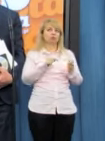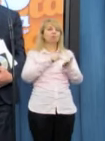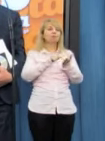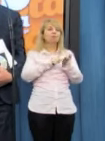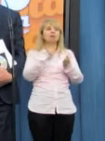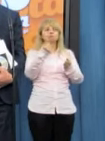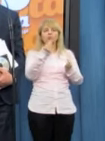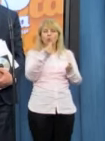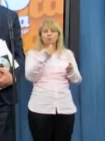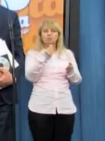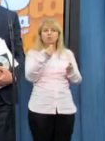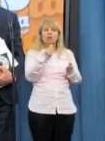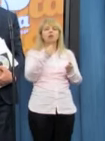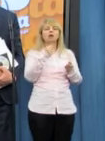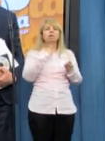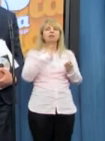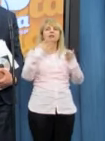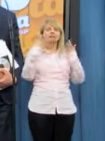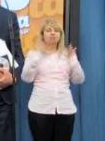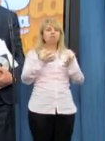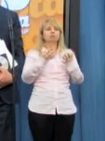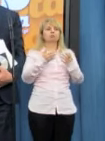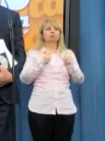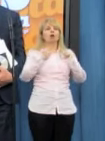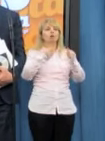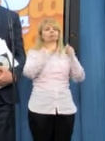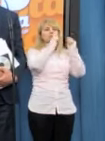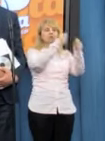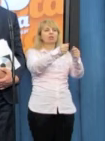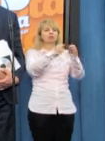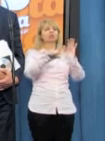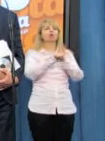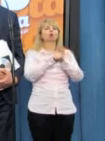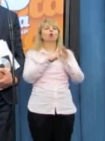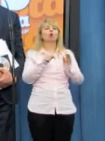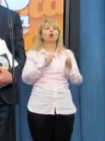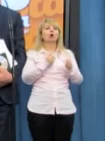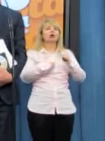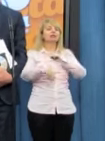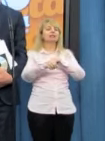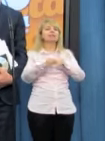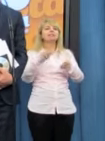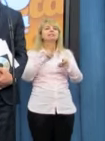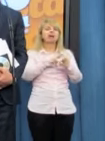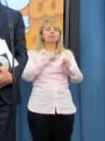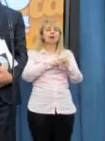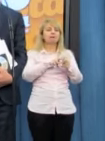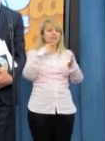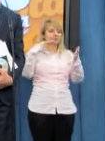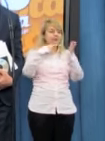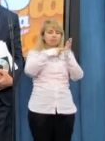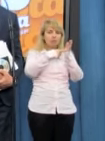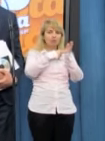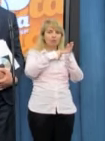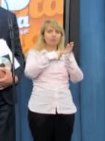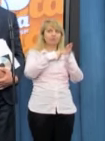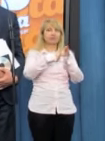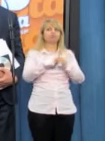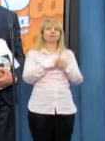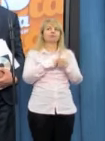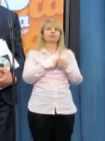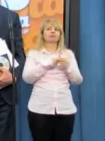kwota, zgodnie z naszą intencją, ma być przekazana na rezerwę celową, podkreślam to, bo wczoraj były